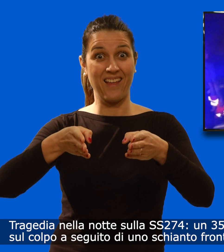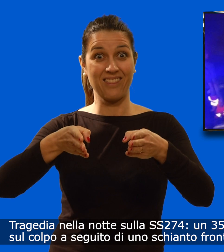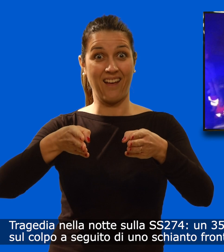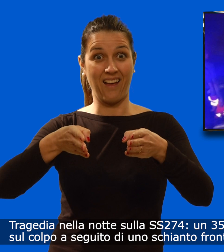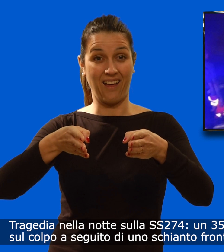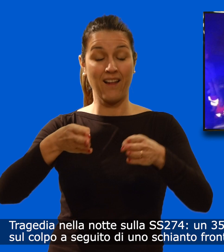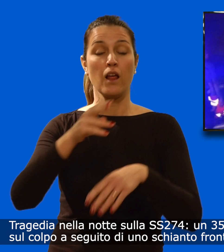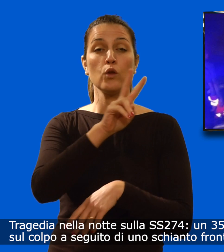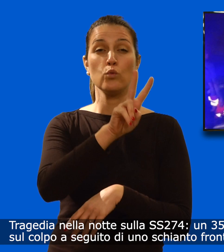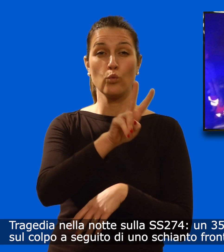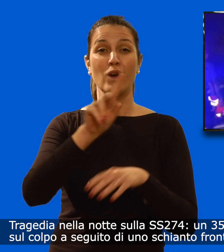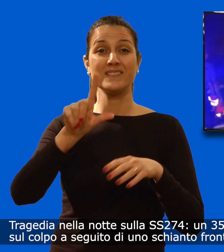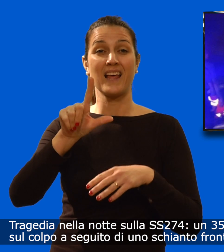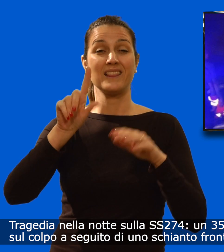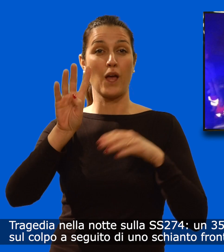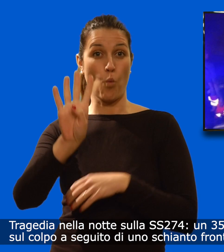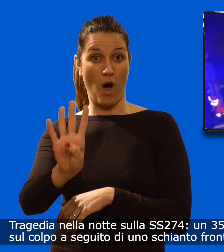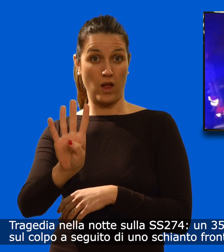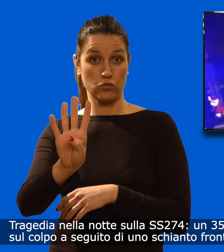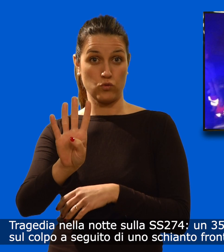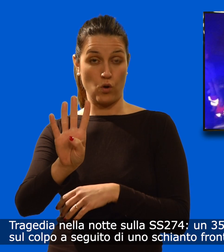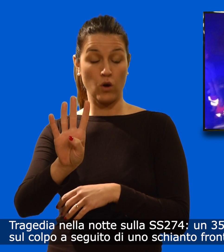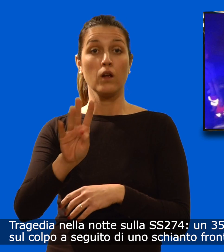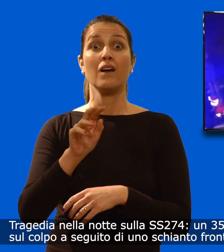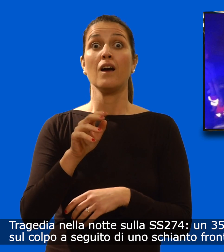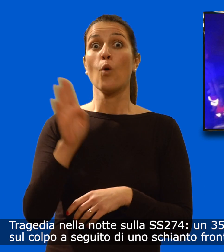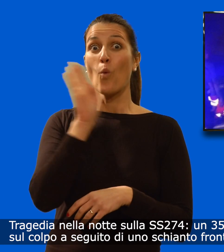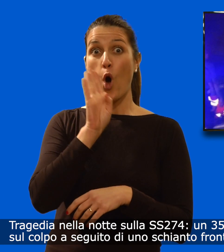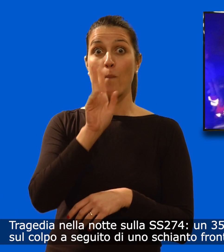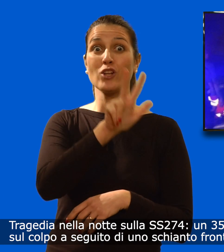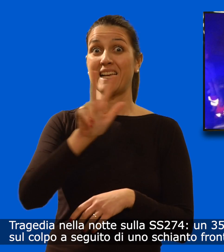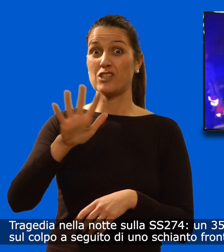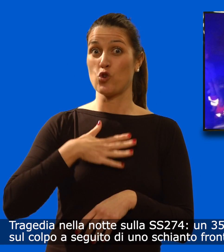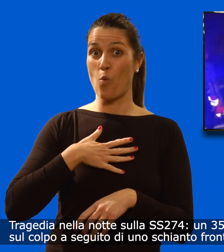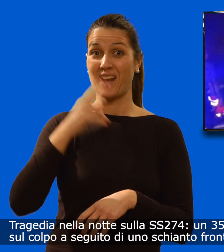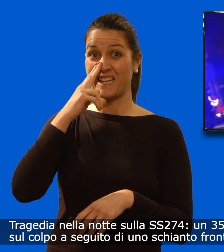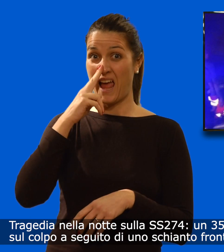è morto sul colpo a seguito di uno schianto frontale con un'altra auto.